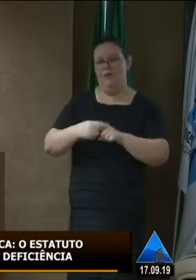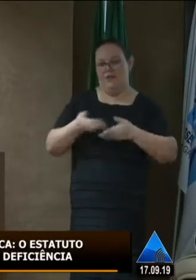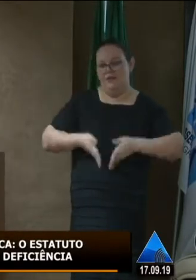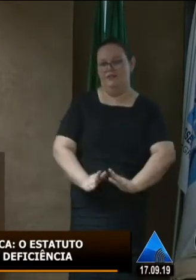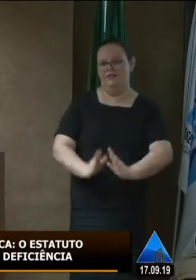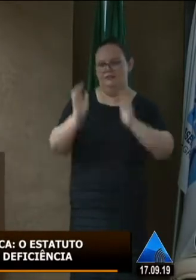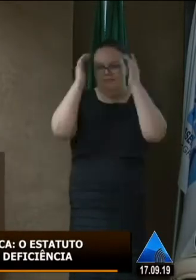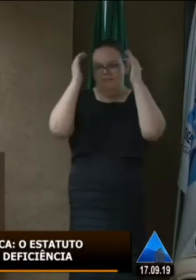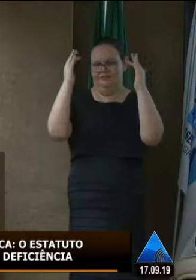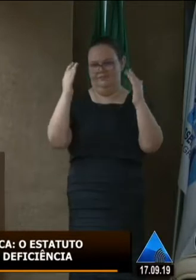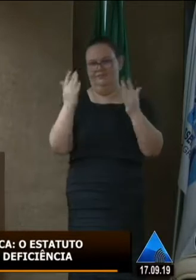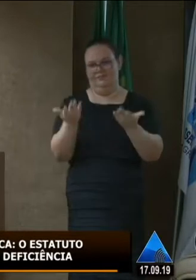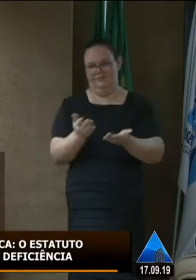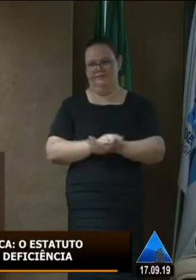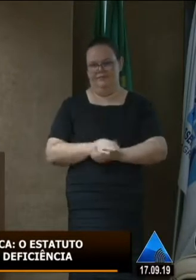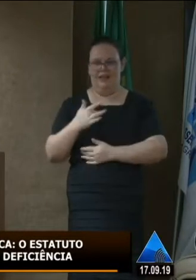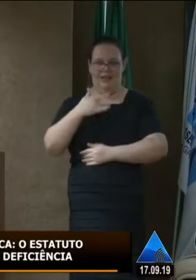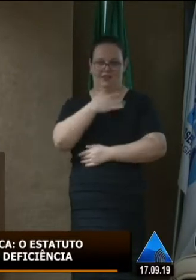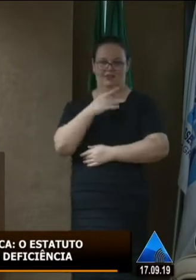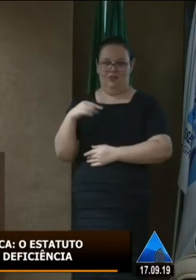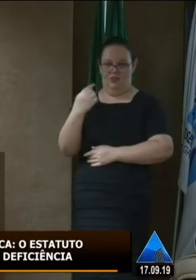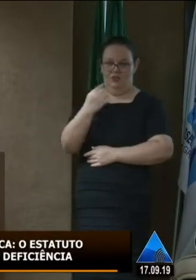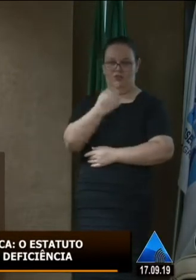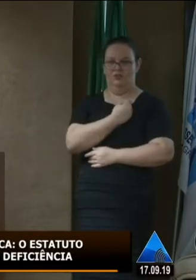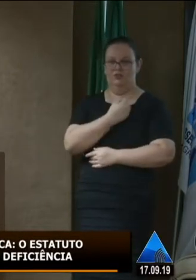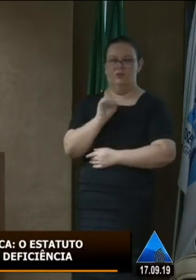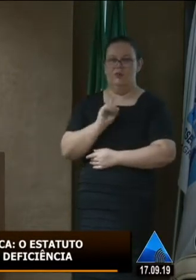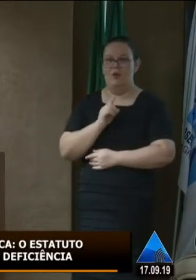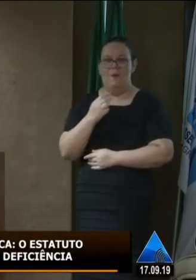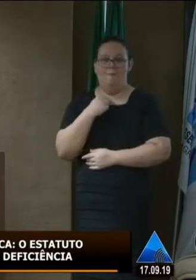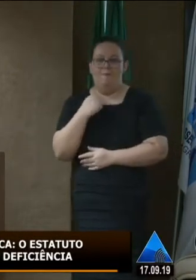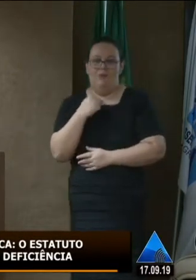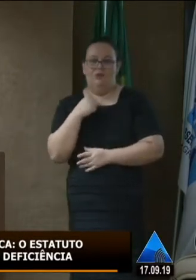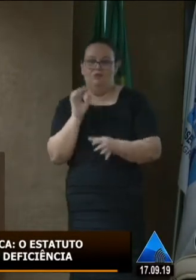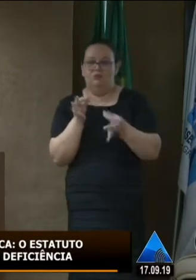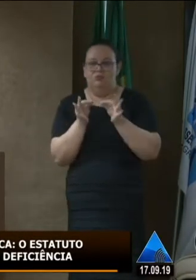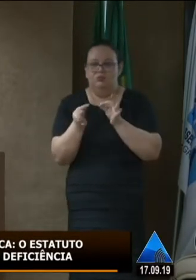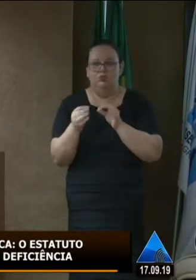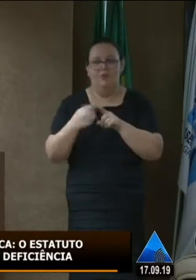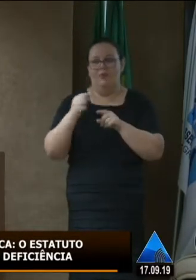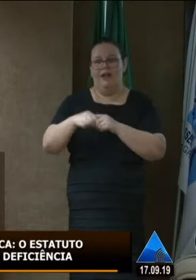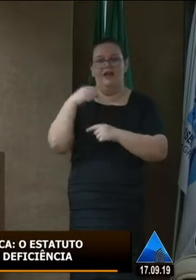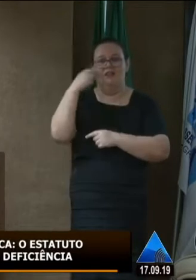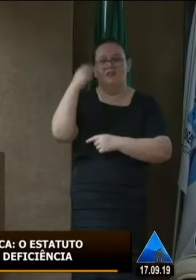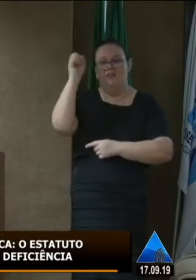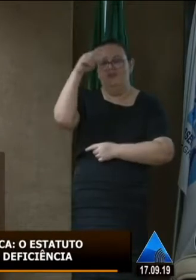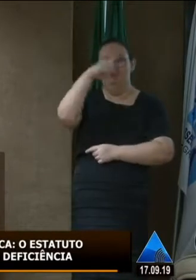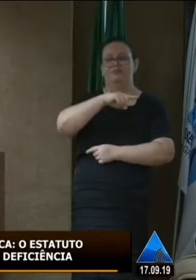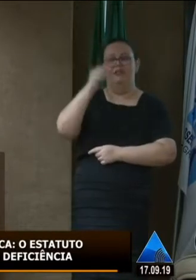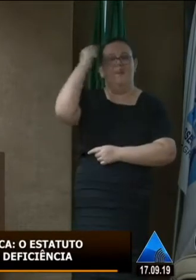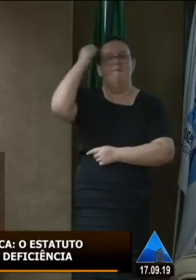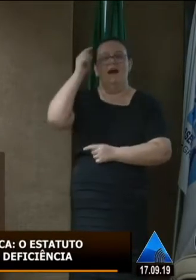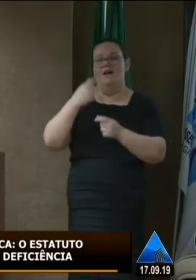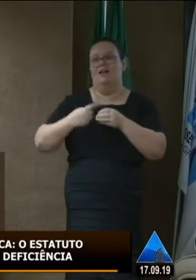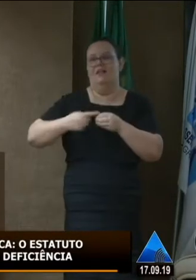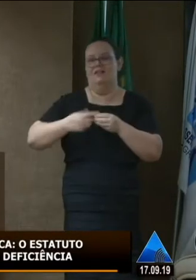Na área da saúde nós não podemos nem muito nos estender. Se aqui em Natal já é difícil imagina no interior.